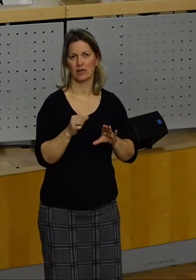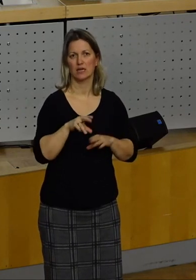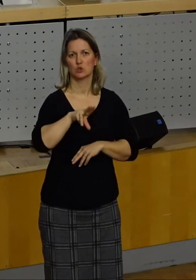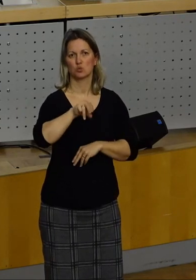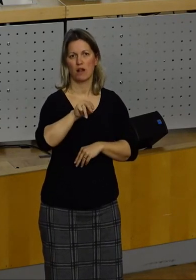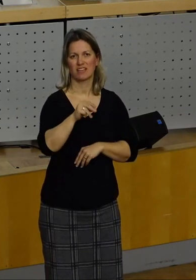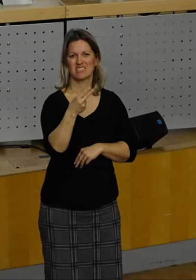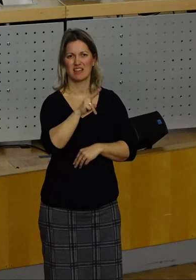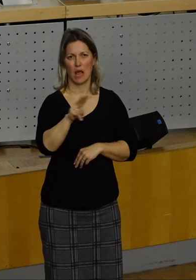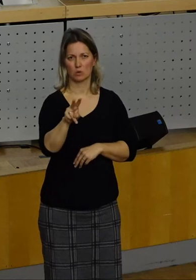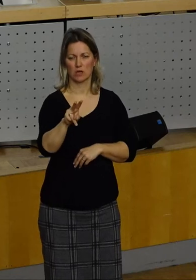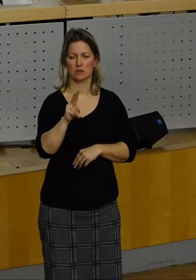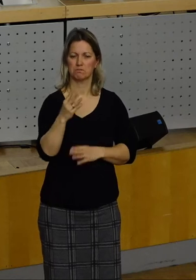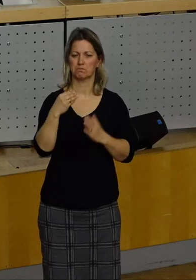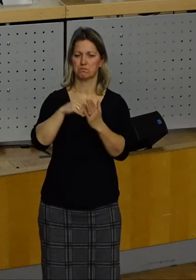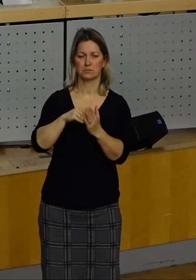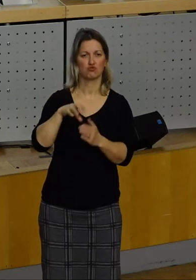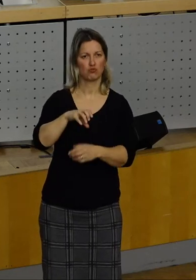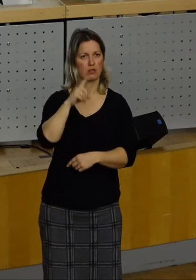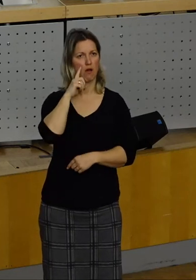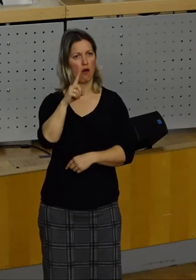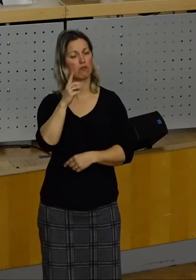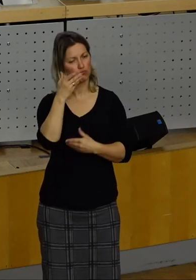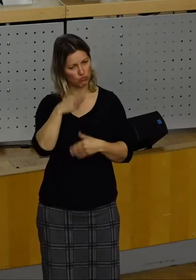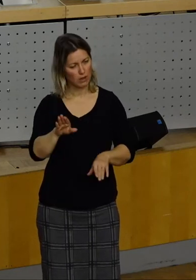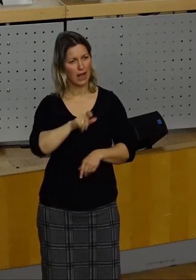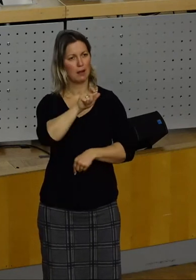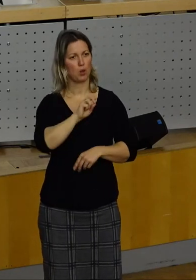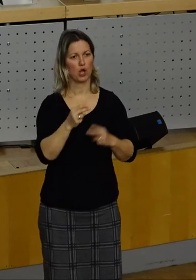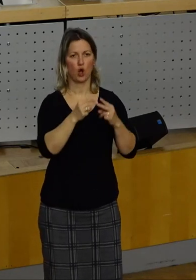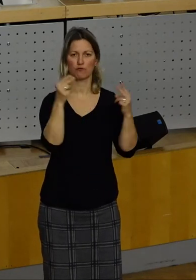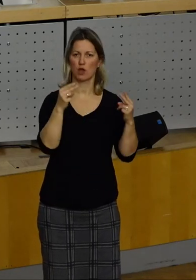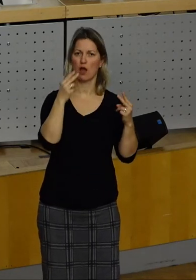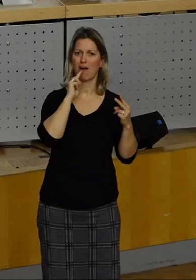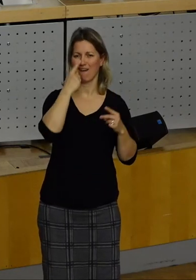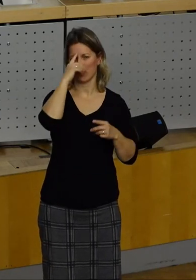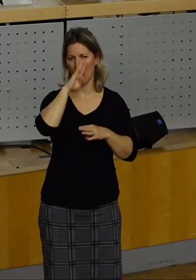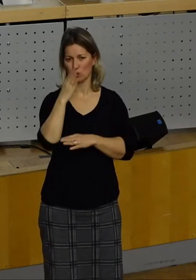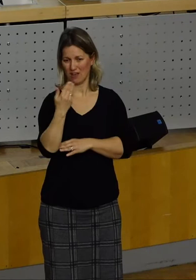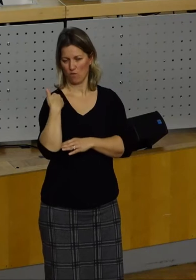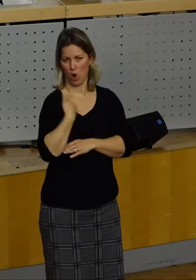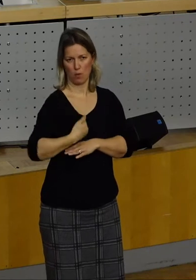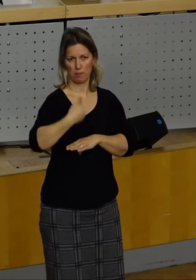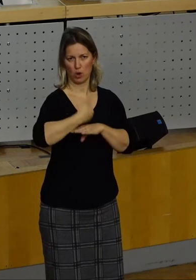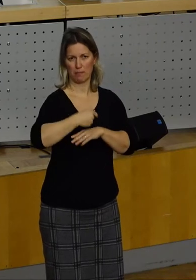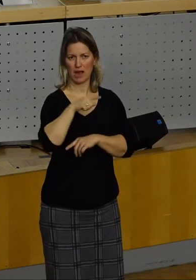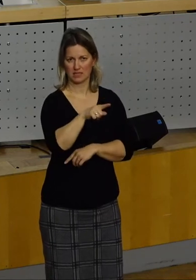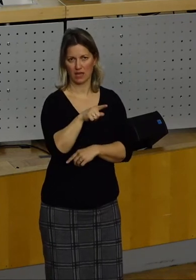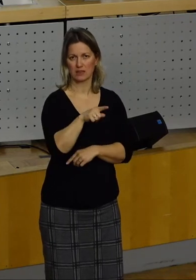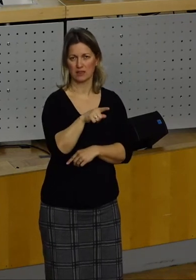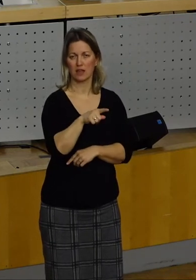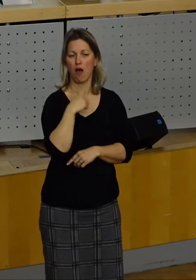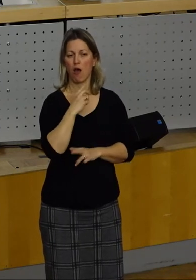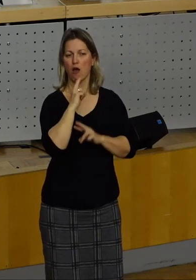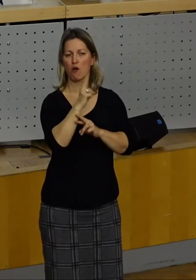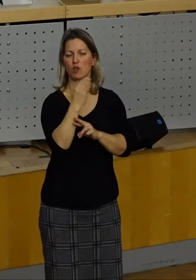Stadtrat bekennt sich zu einem bürgeroffenen Rathaus und beauftragt die damalige Oberbürgermeisterin, bis zum